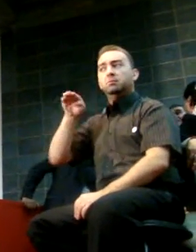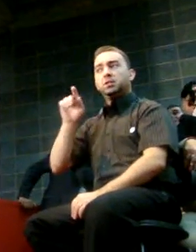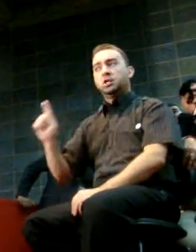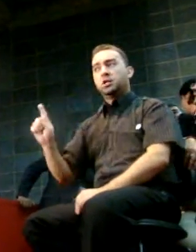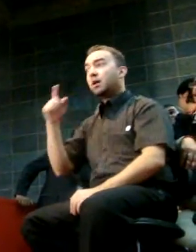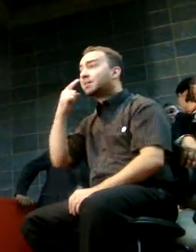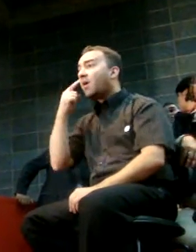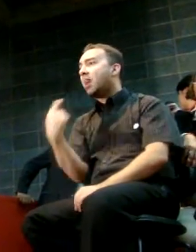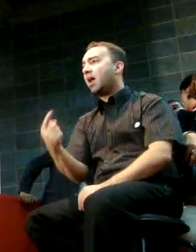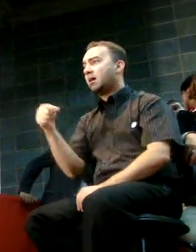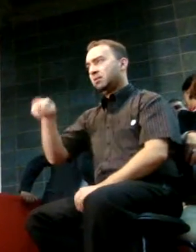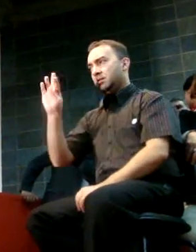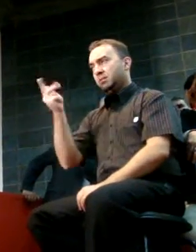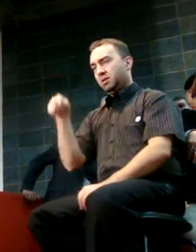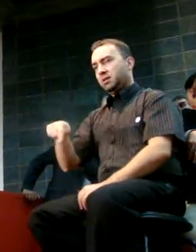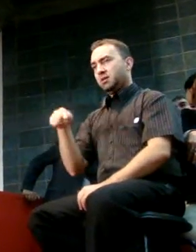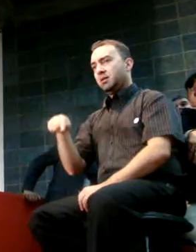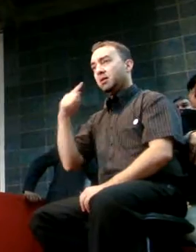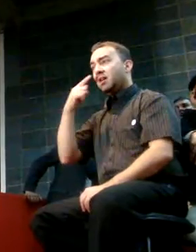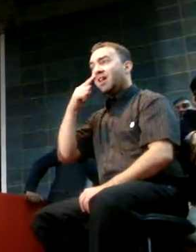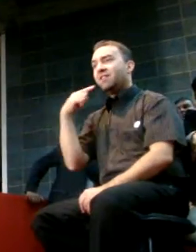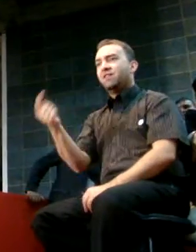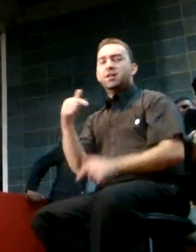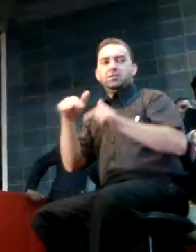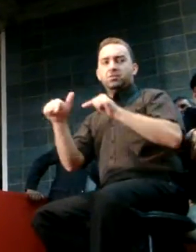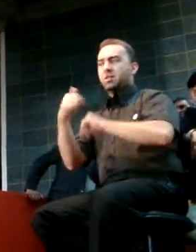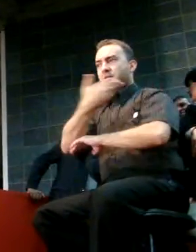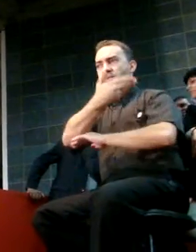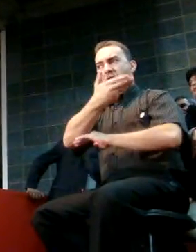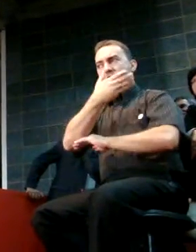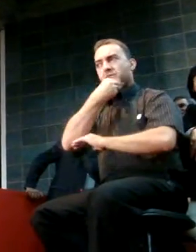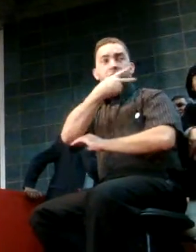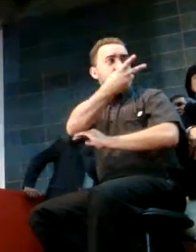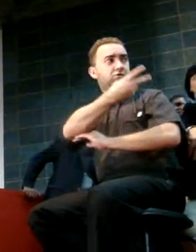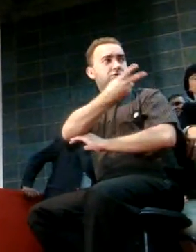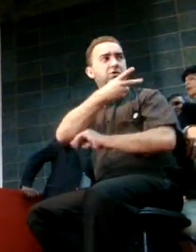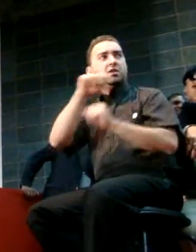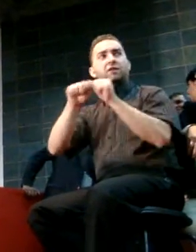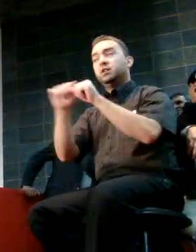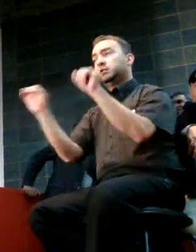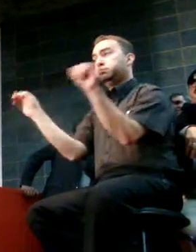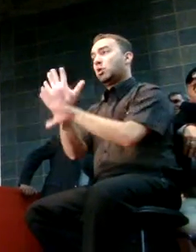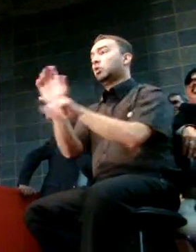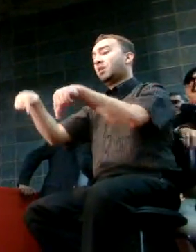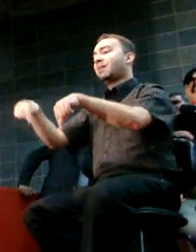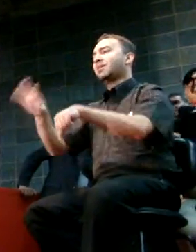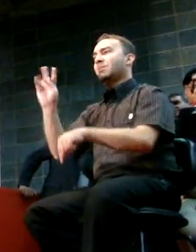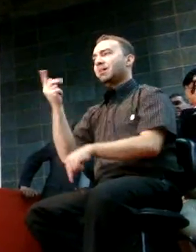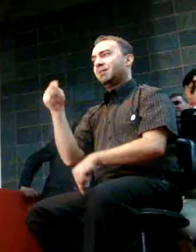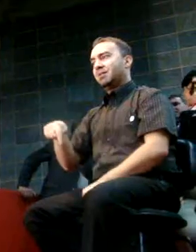Belo Horizonte e ver o que esses 12 extraordinários homens públicos fizeram pela nossa capital.